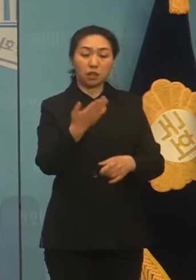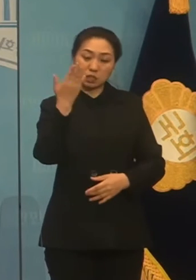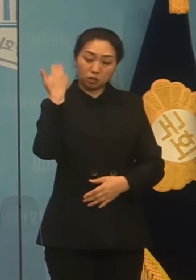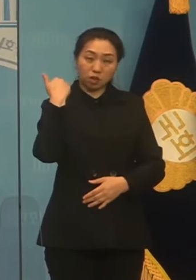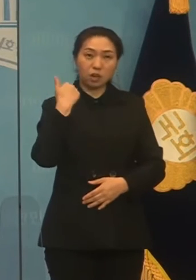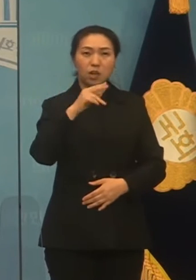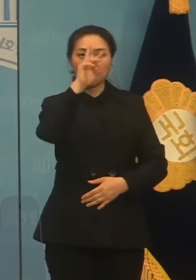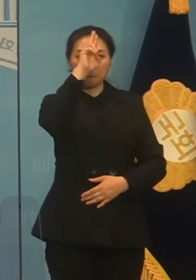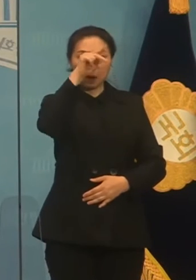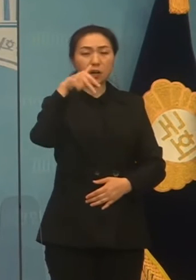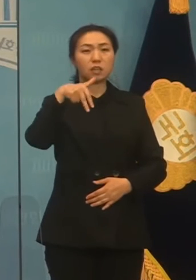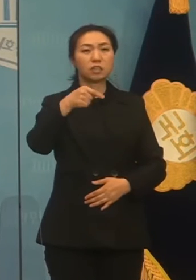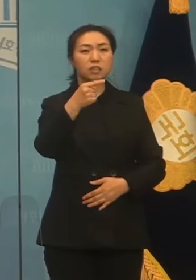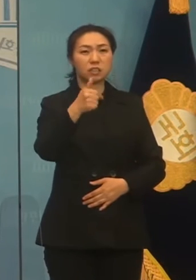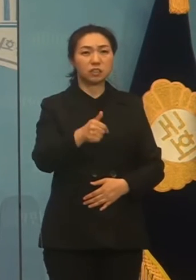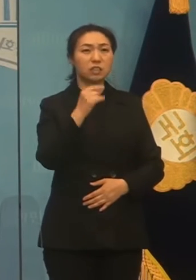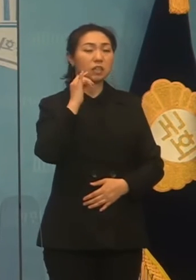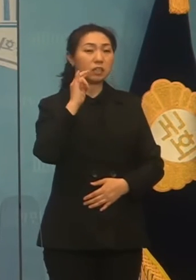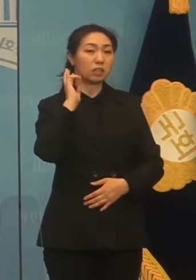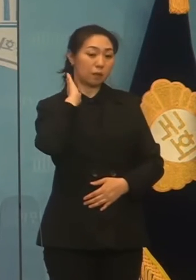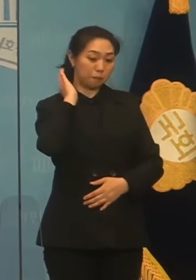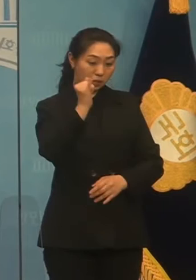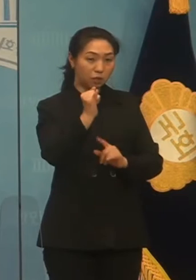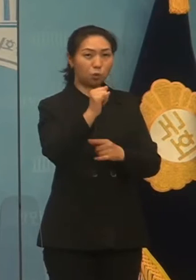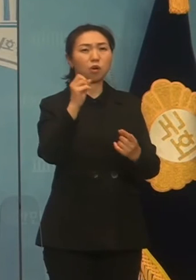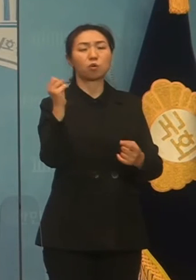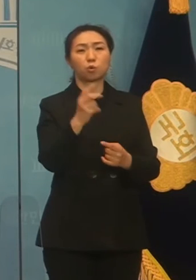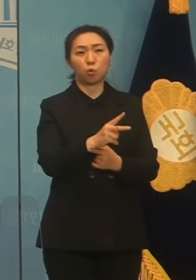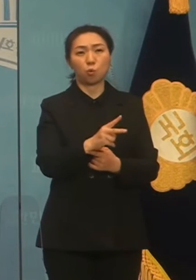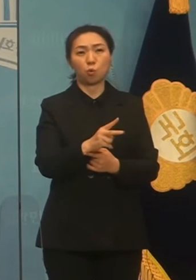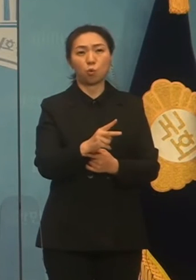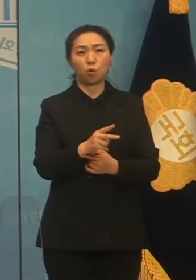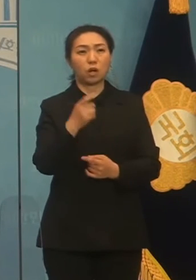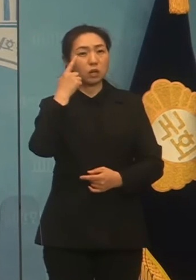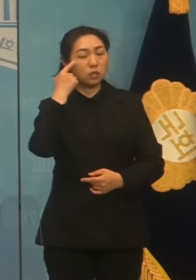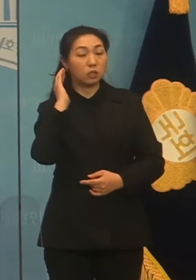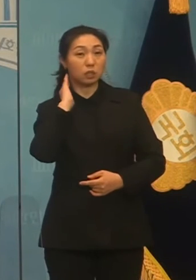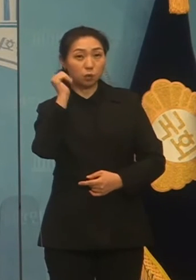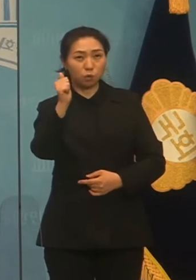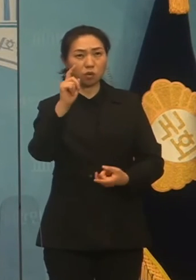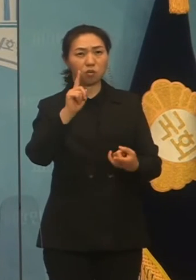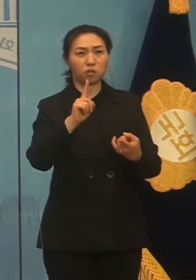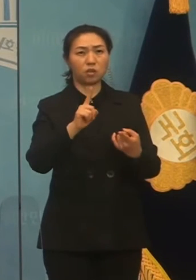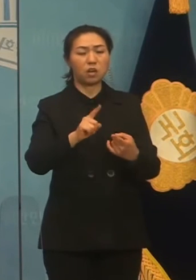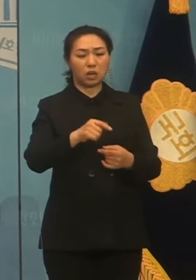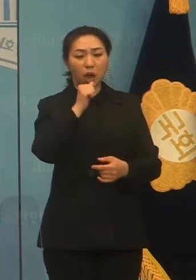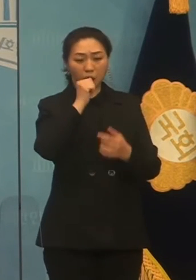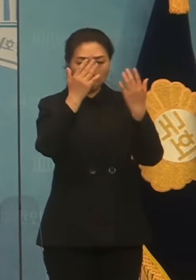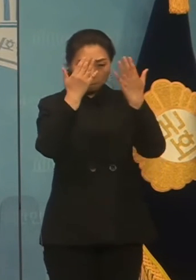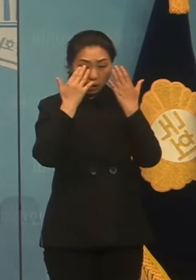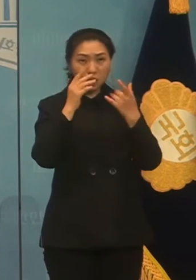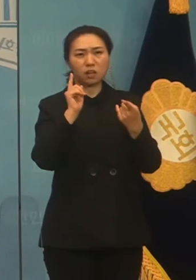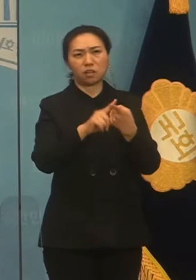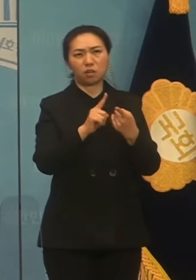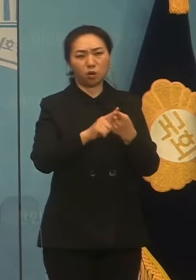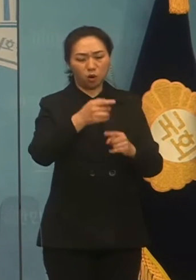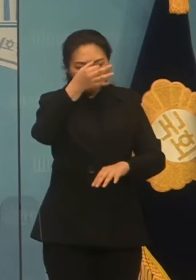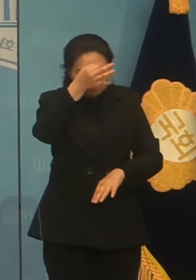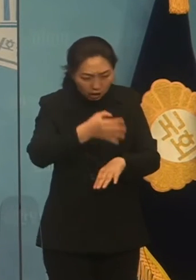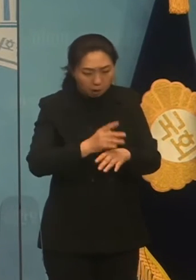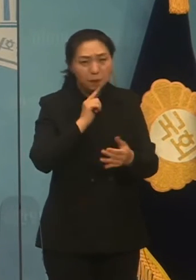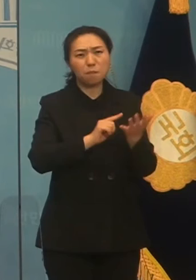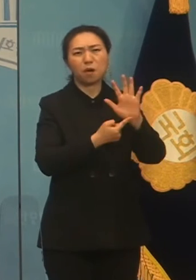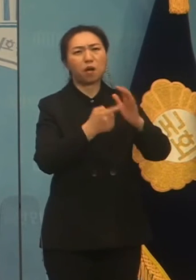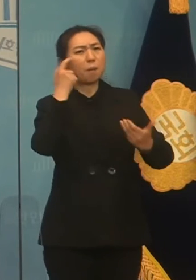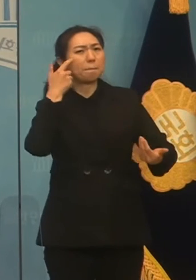김종인 전 당대표가 국민에 대해 사과했던 사실을 정면으로 거스르는 행위입니다. 국민의힘이